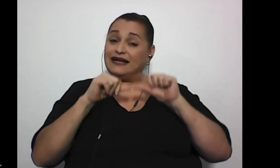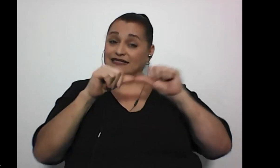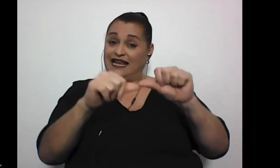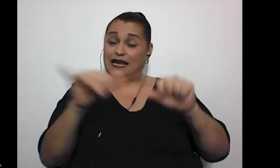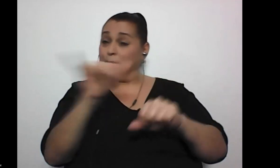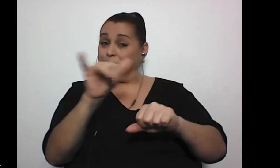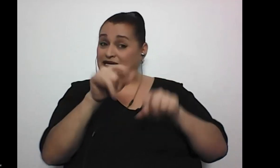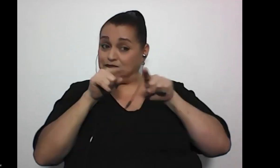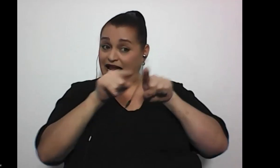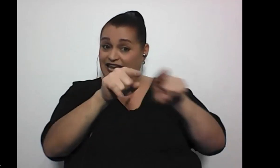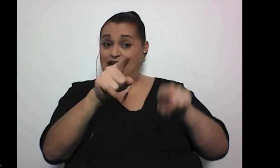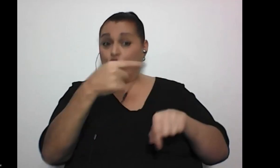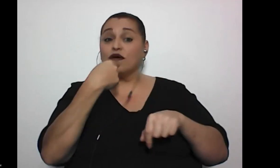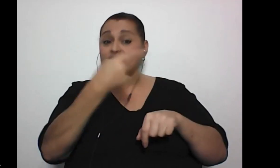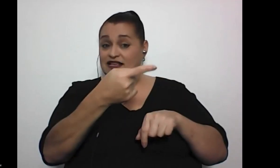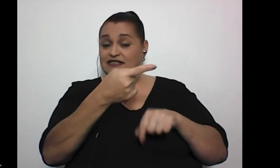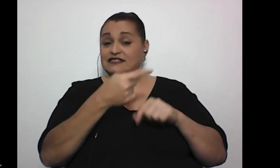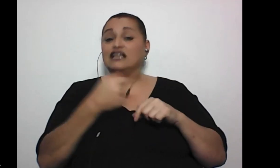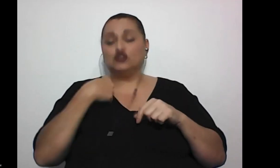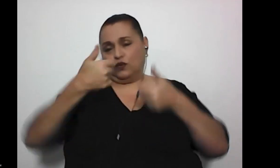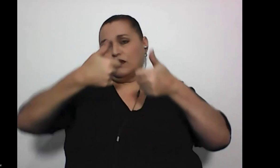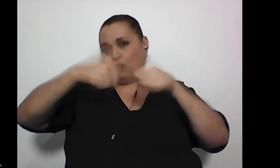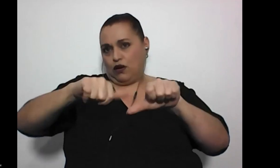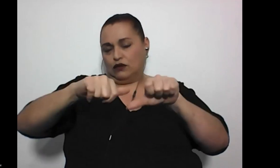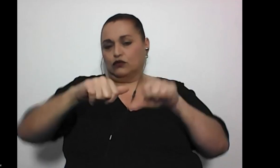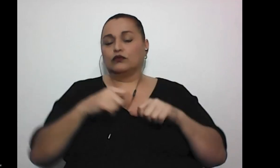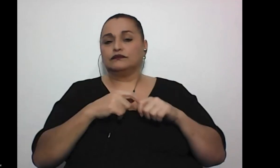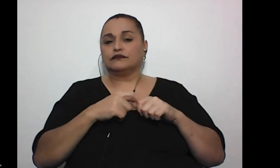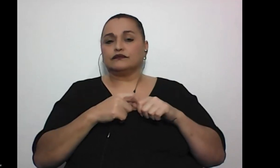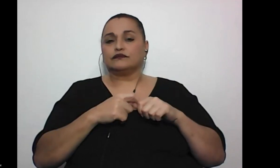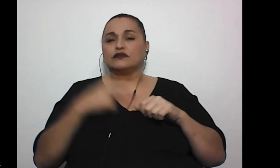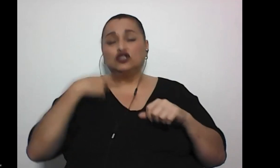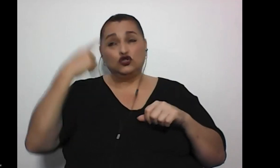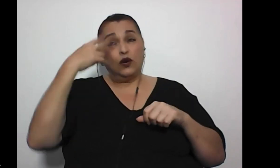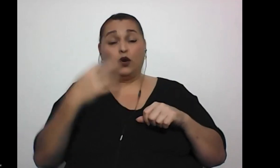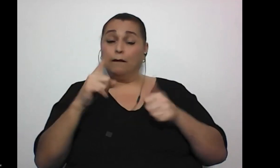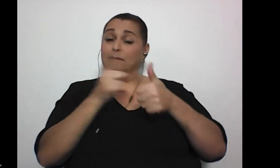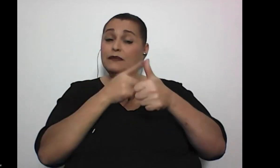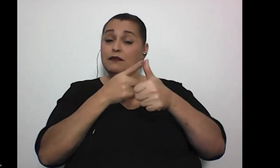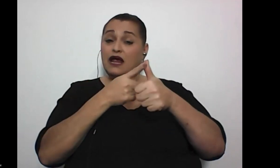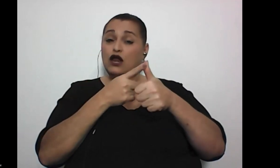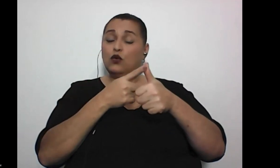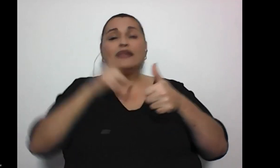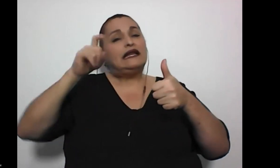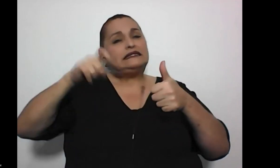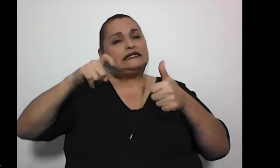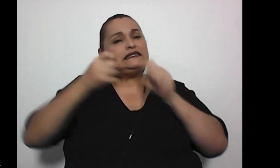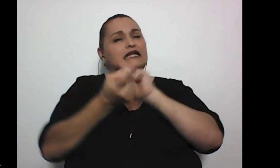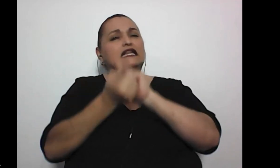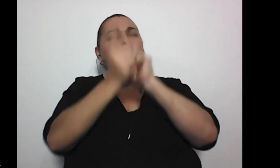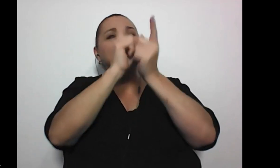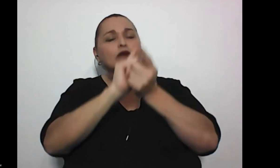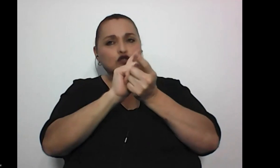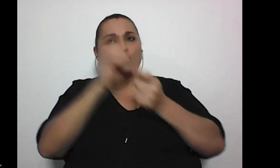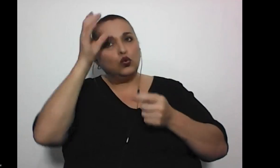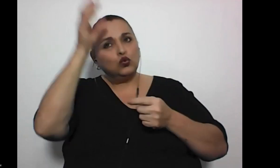misma línea de lo que dijo la compañera anterior, yo estoy muy de acuerdo, digamos, creo que en primer lugar esto requiere de una transformación cultural